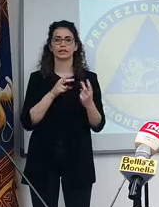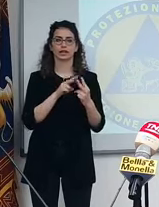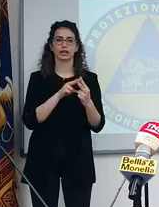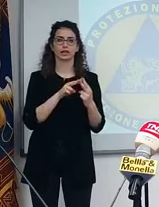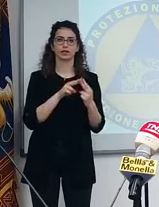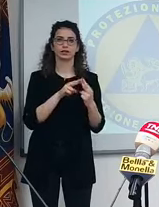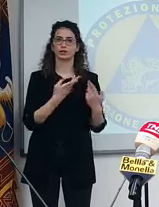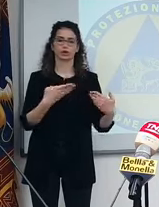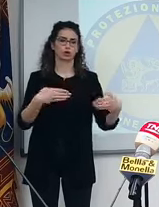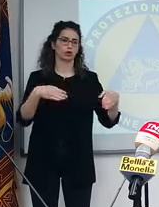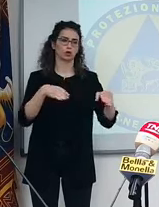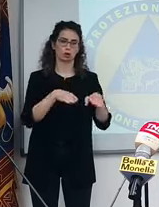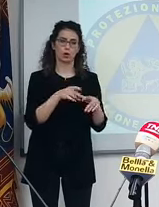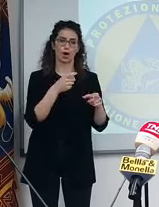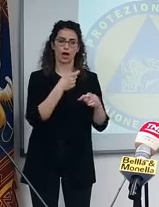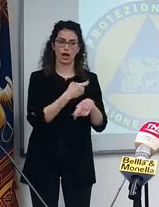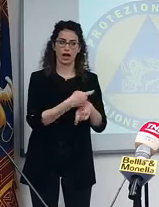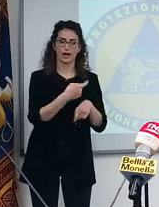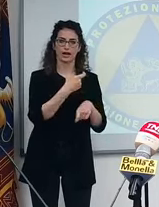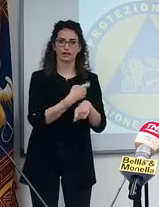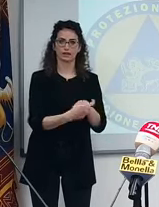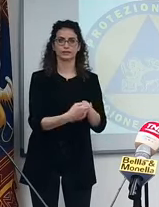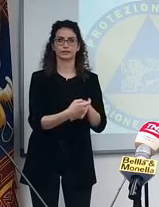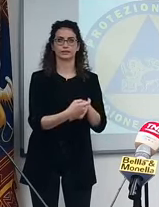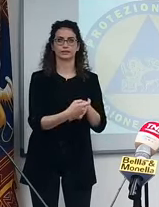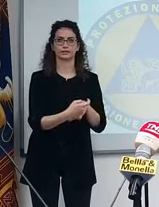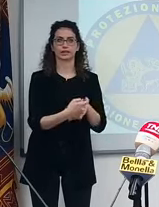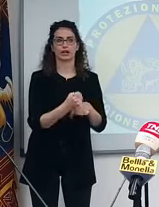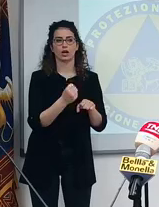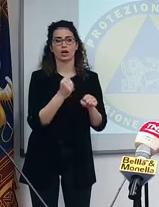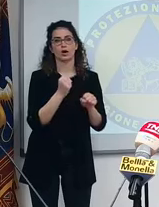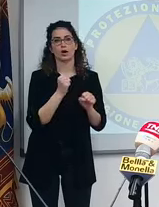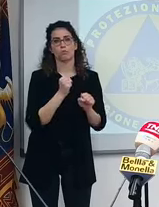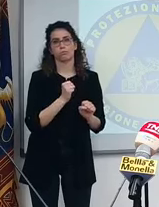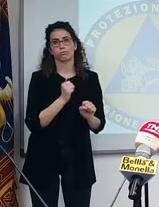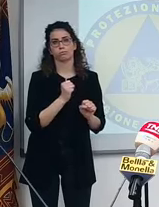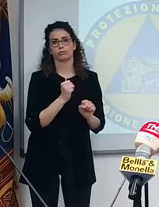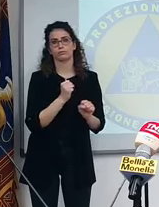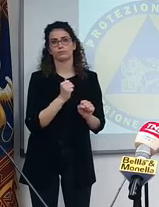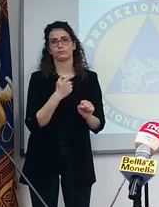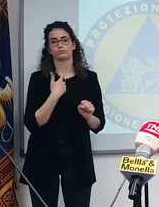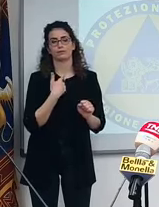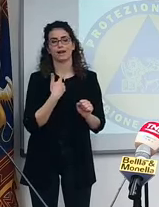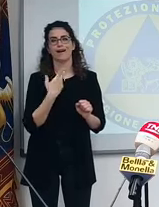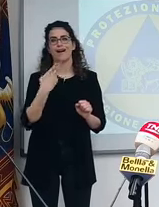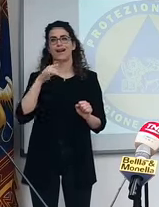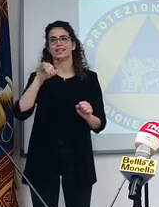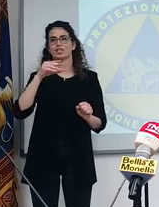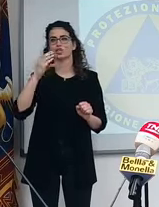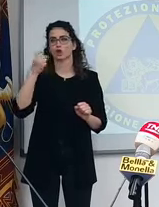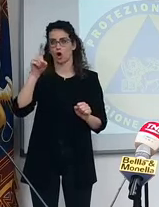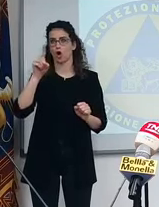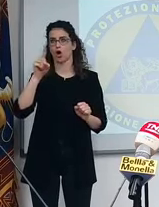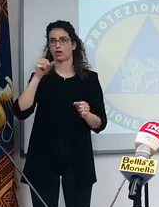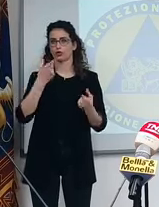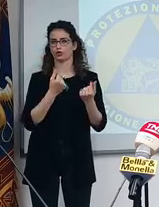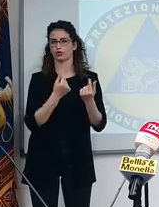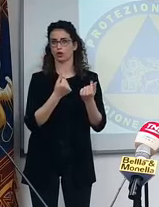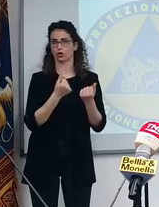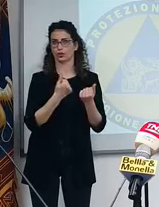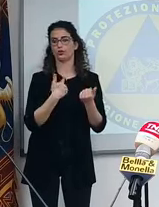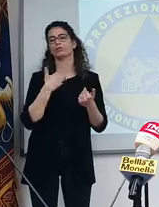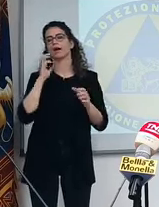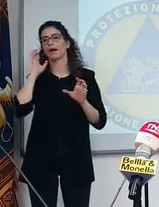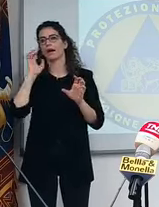effettivamente chiuse da molto. Mi spenda due parole per quanto riguarda il casino e poi per quanto riguarda anche la